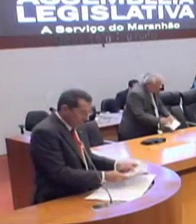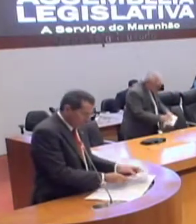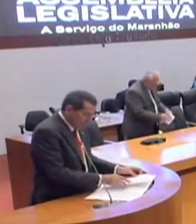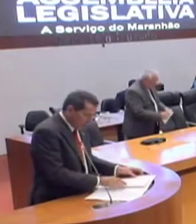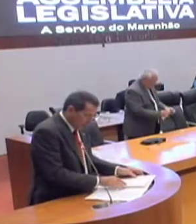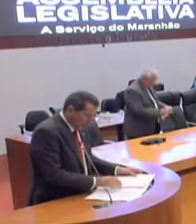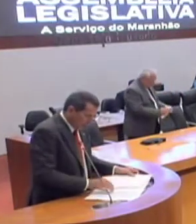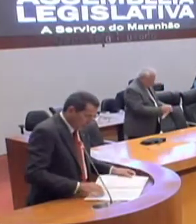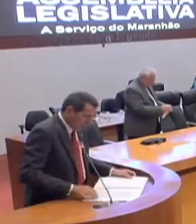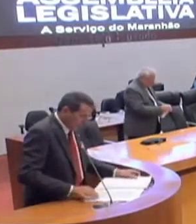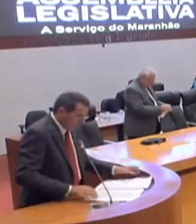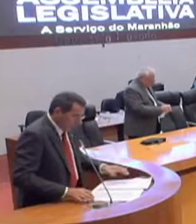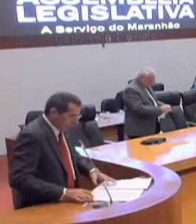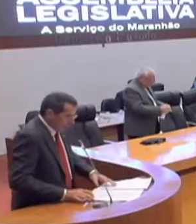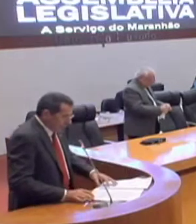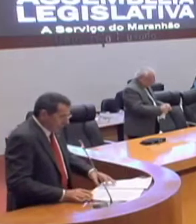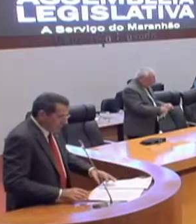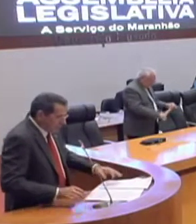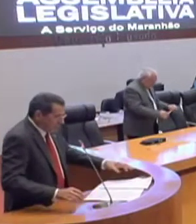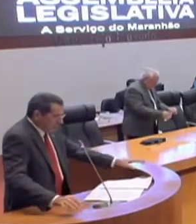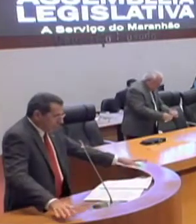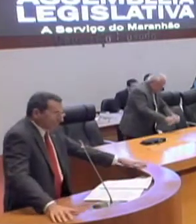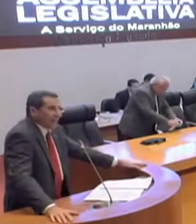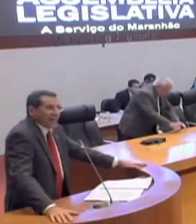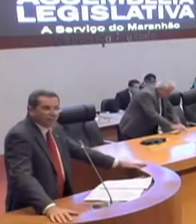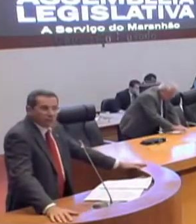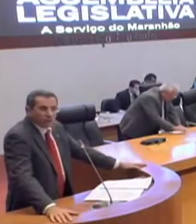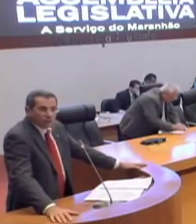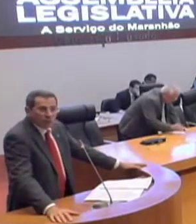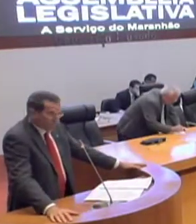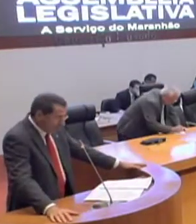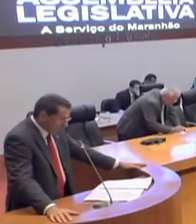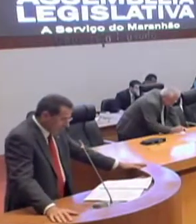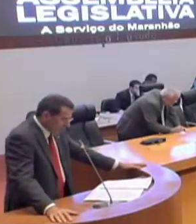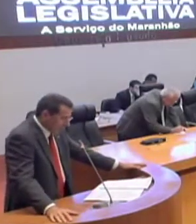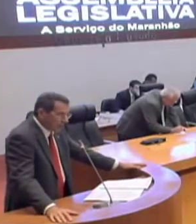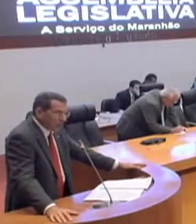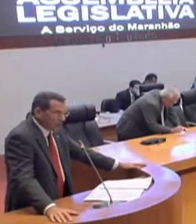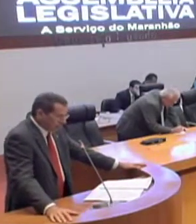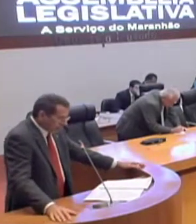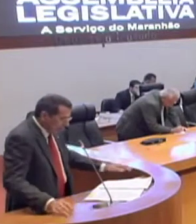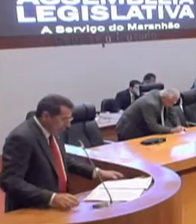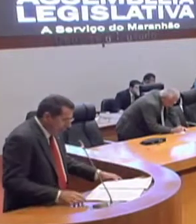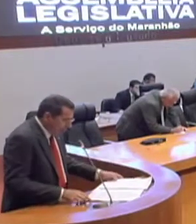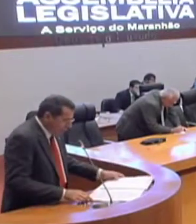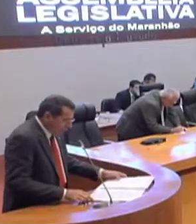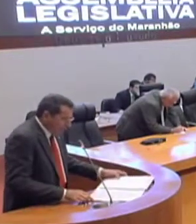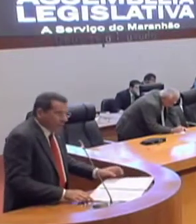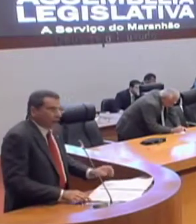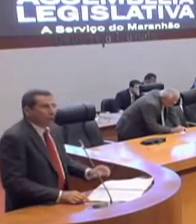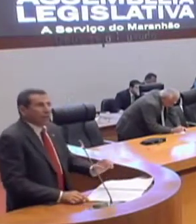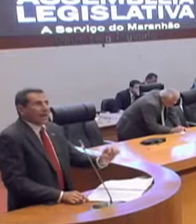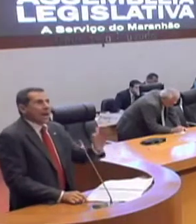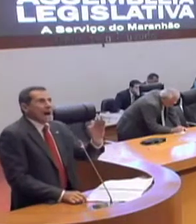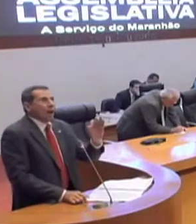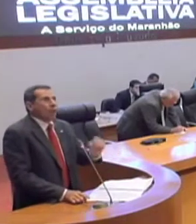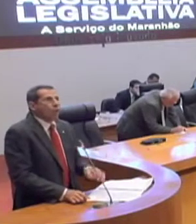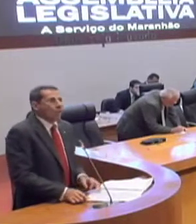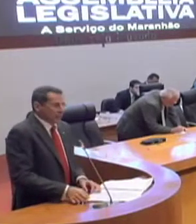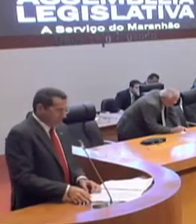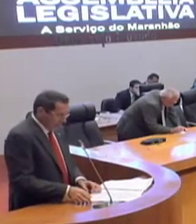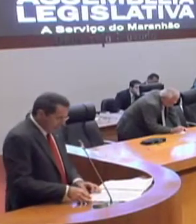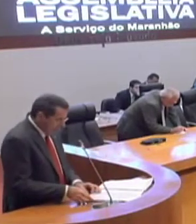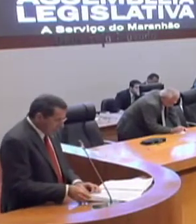a conhecimento adquirido. propus leis importantes, da qual vou destacar